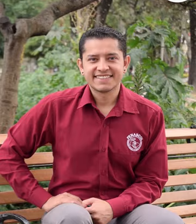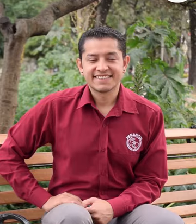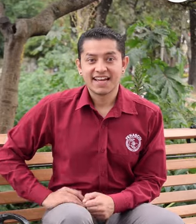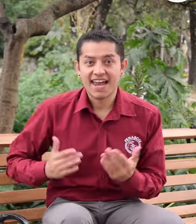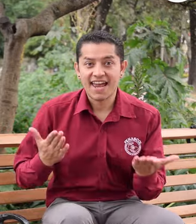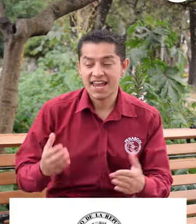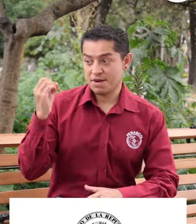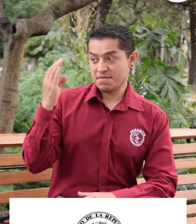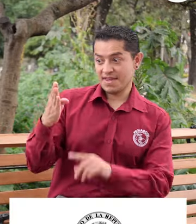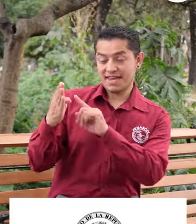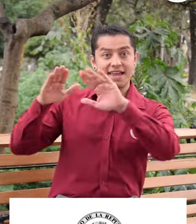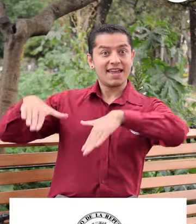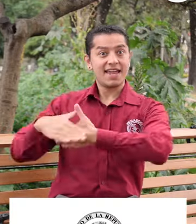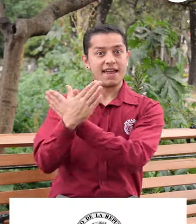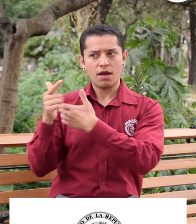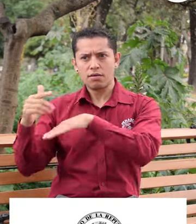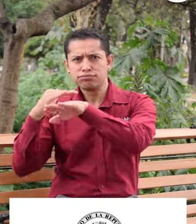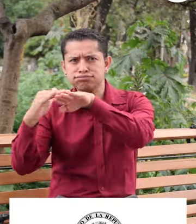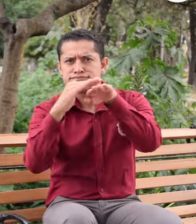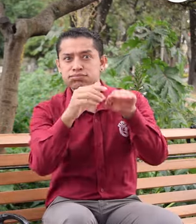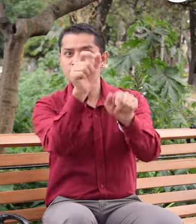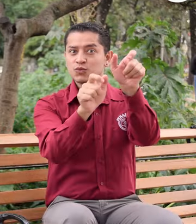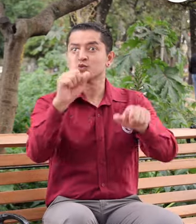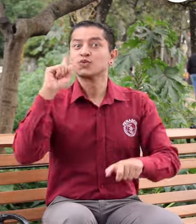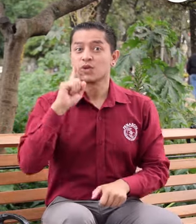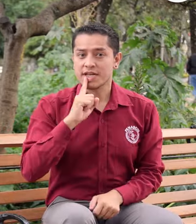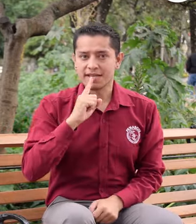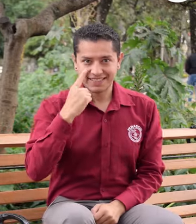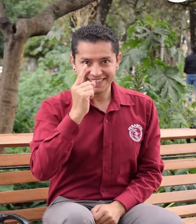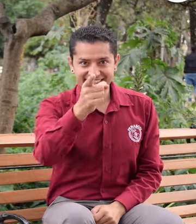El Banco de la República tiene una invitación para las personas sordas.